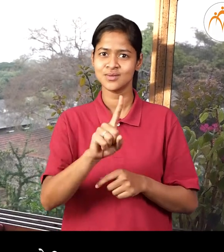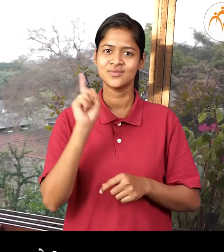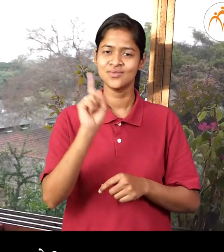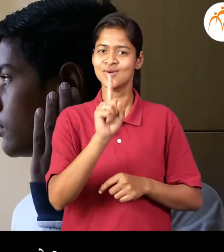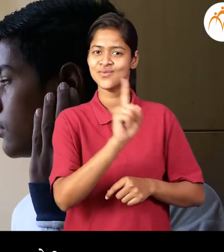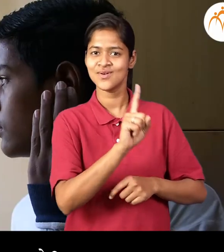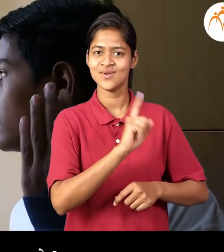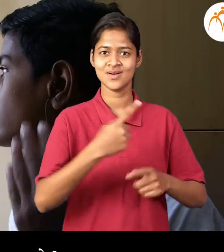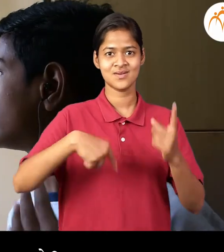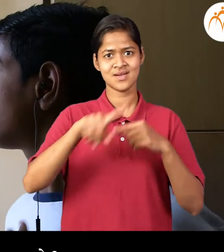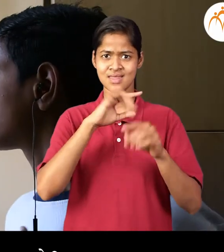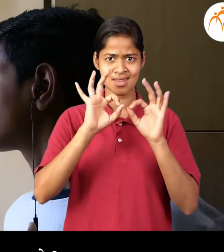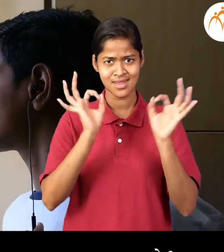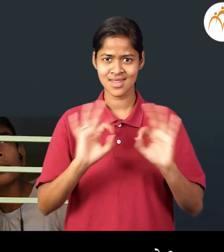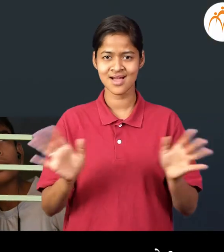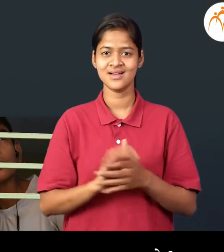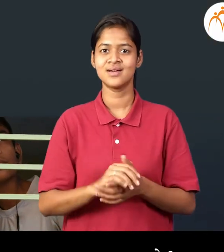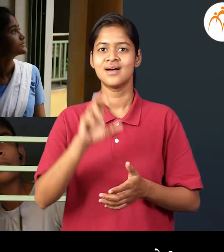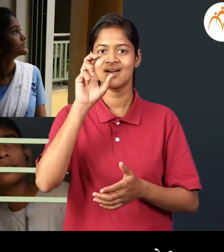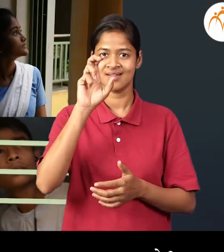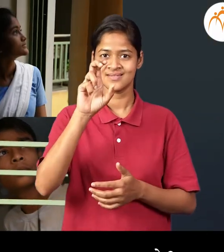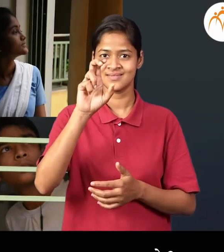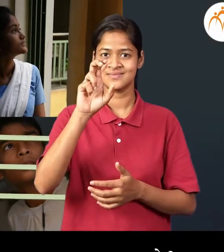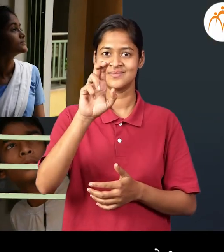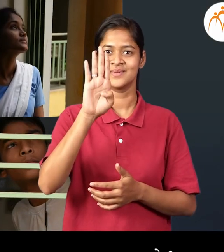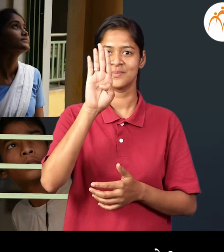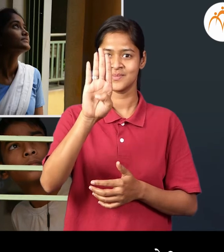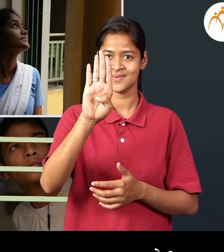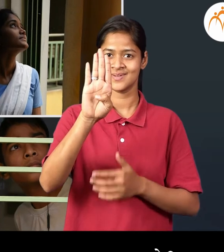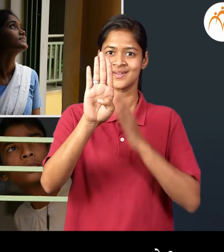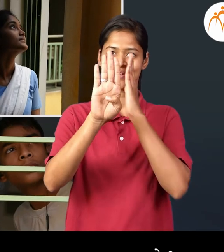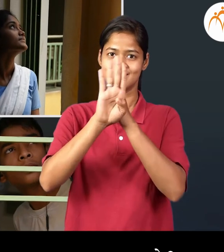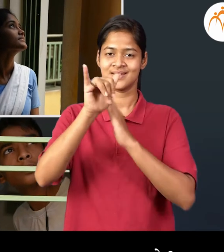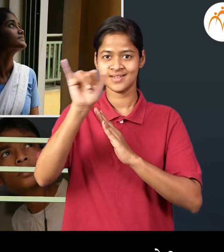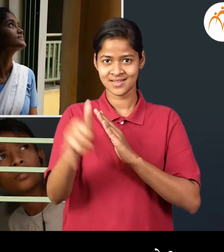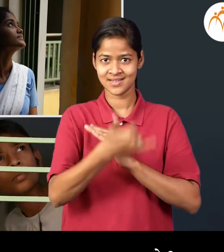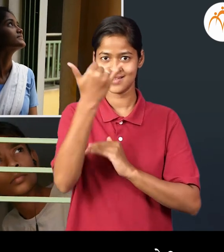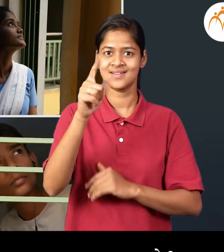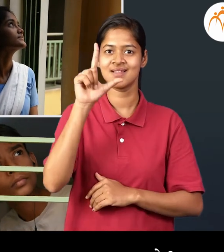अलात का सगले, अब्दूल, नेहा, जौन, अमीत,